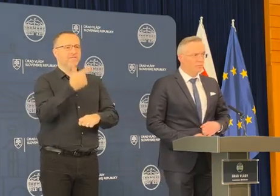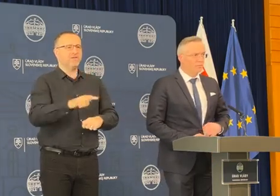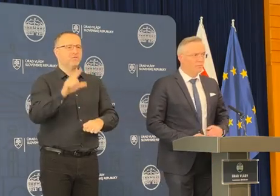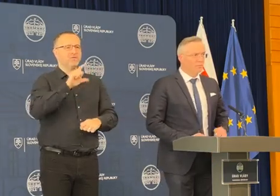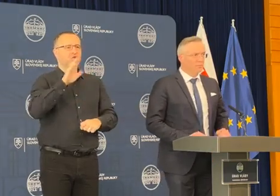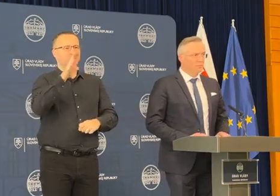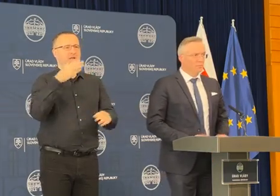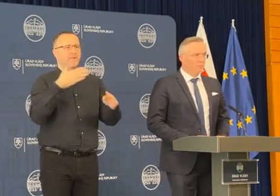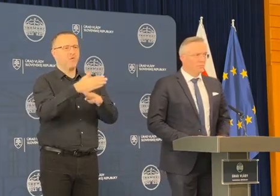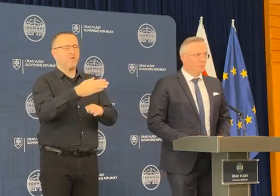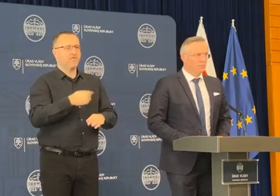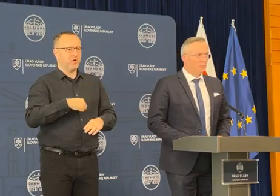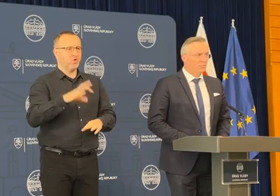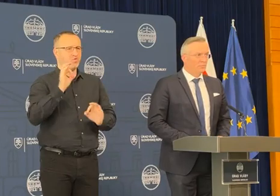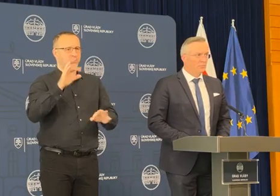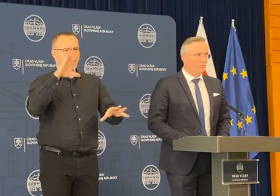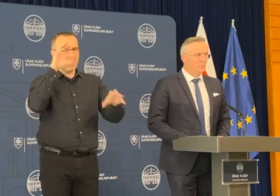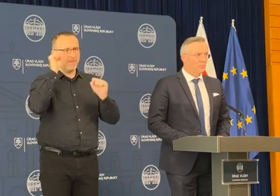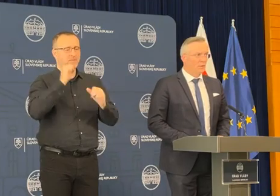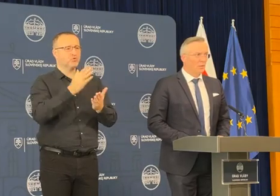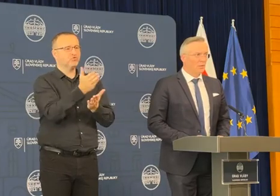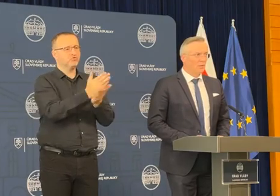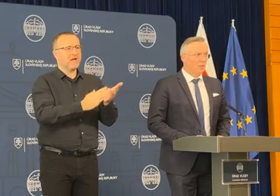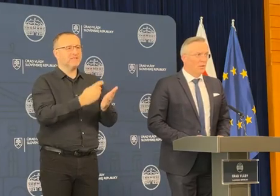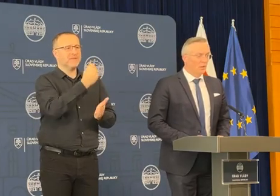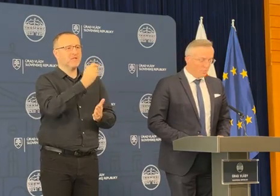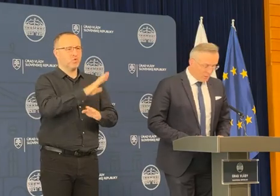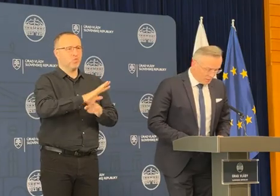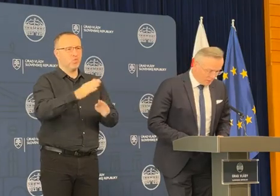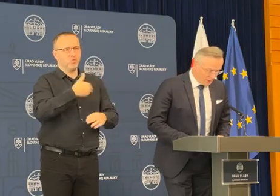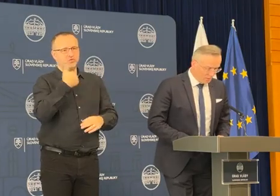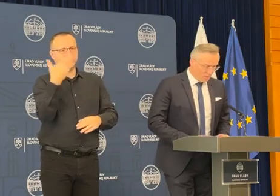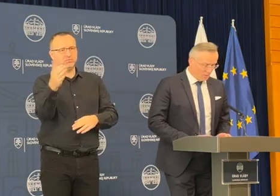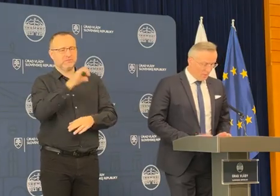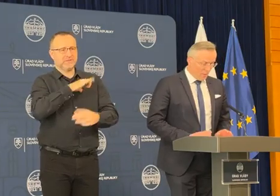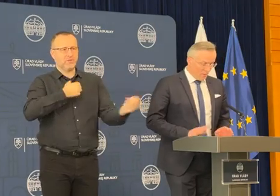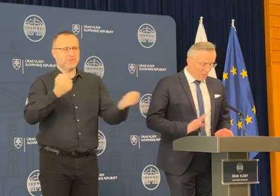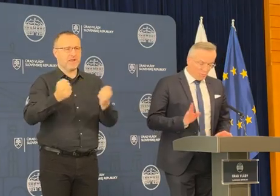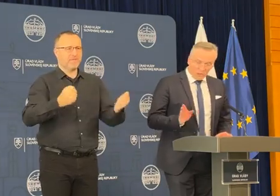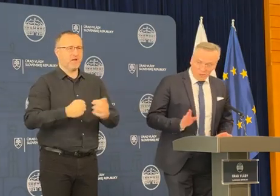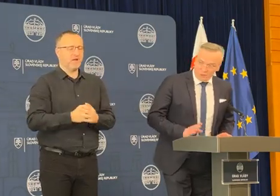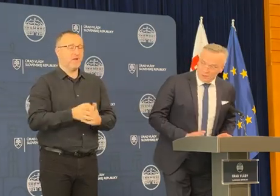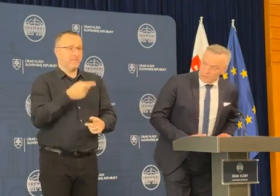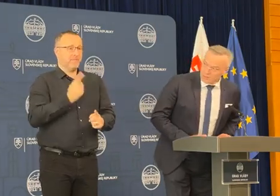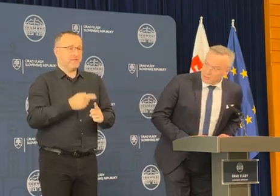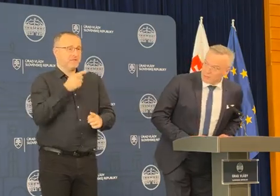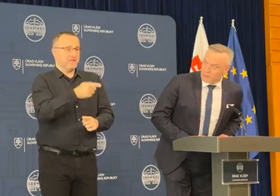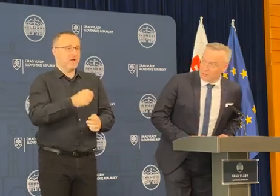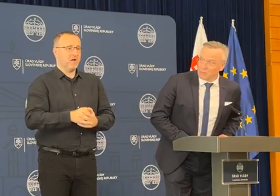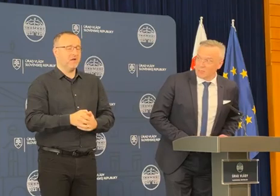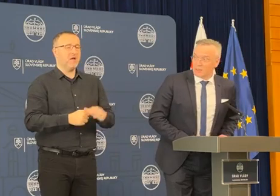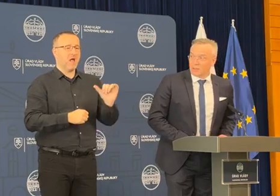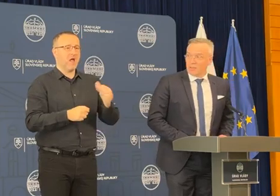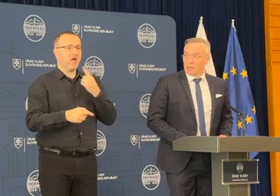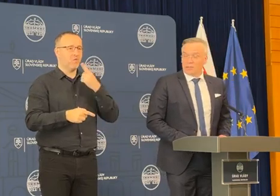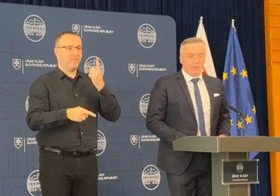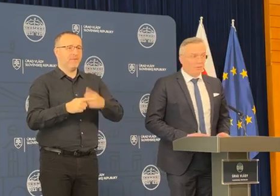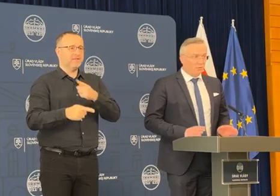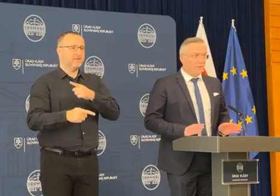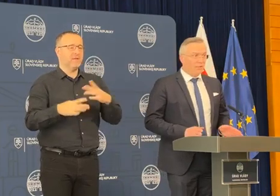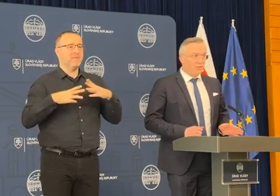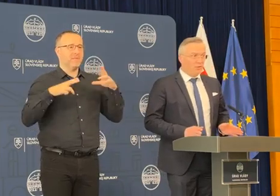Dobre to chápem, že časť tých peniazí už tie samozprávy dostali, áno? Presne tak. Ako povedal presne pán premiér,